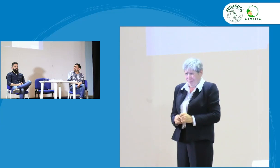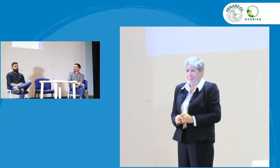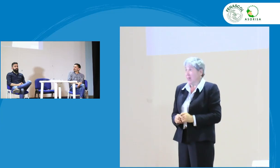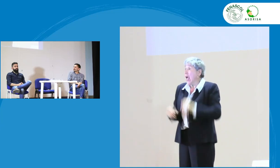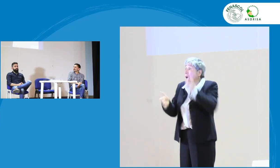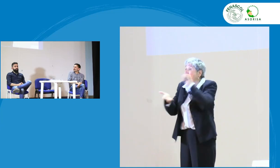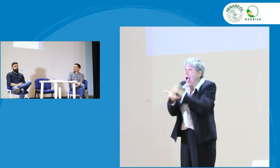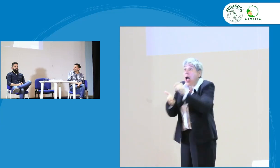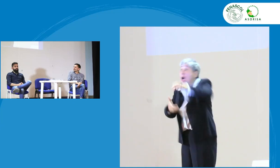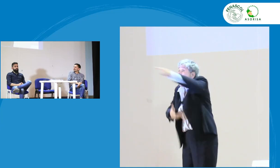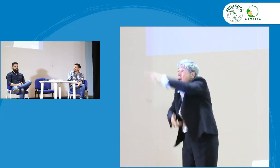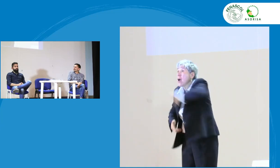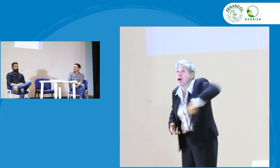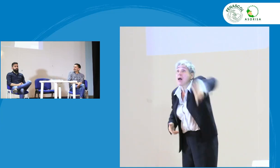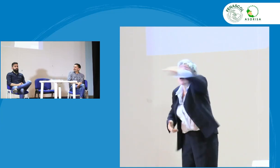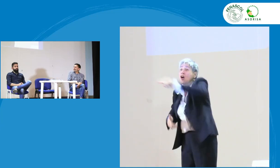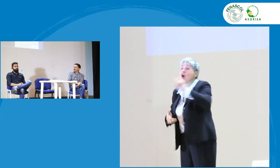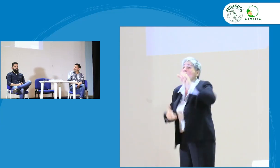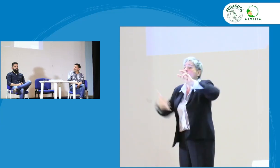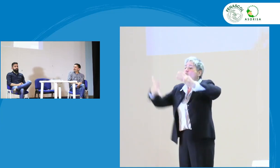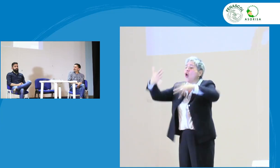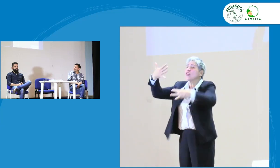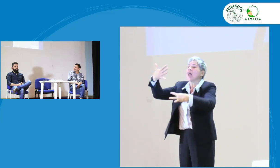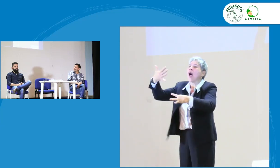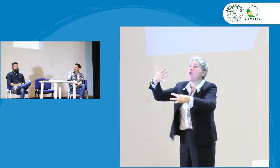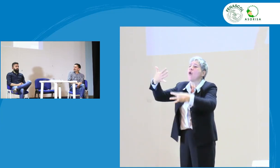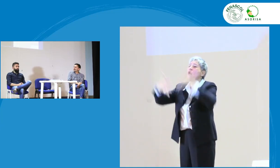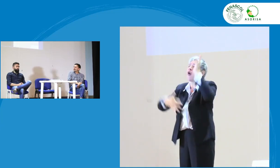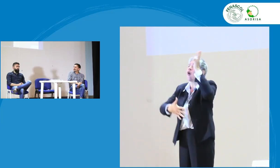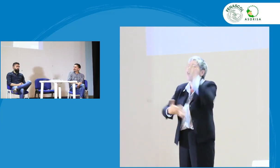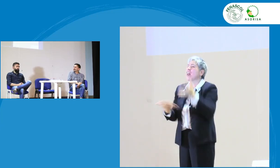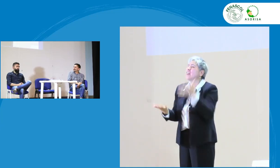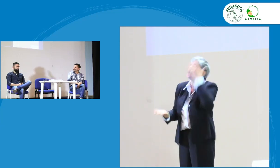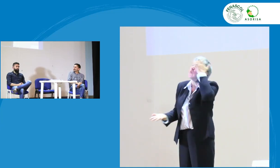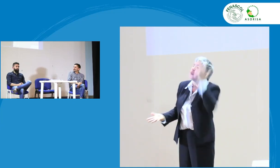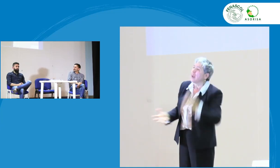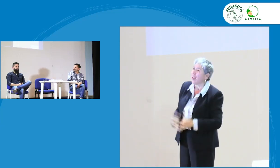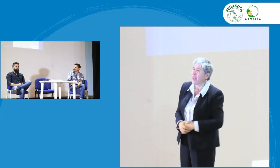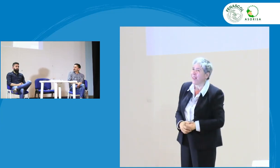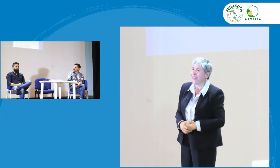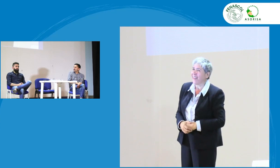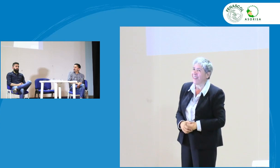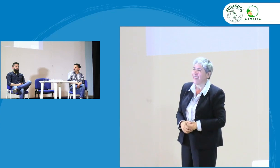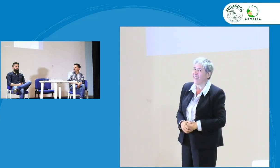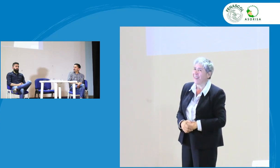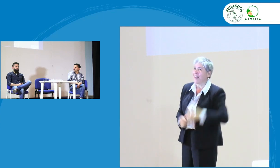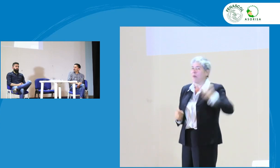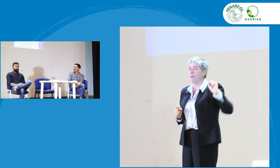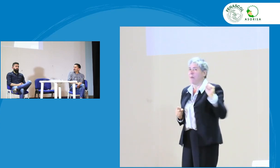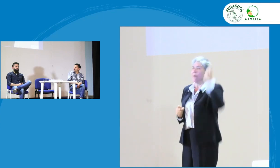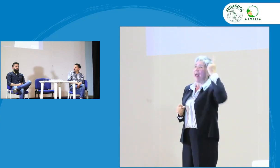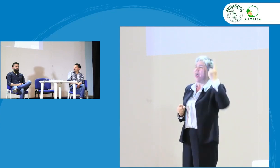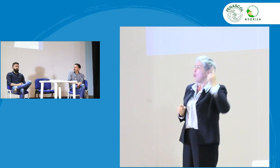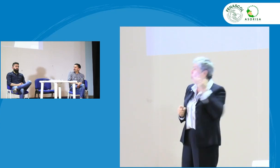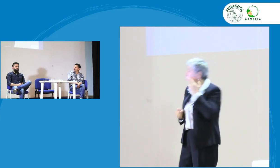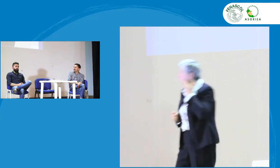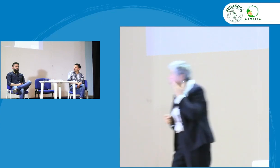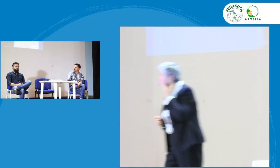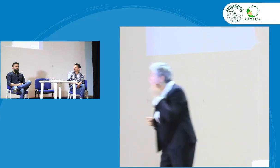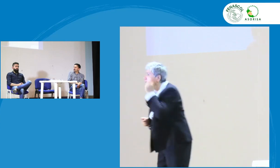no teníamos absolutamente nada y arrancamos de cero no ahorita estamos en el octavo congreso ¿por qué creen que es el octavo? ¿Dónde fue el primero?